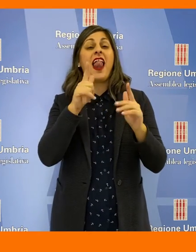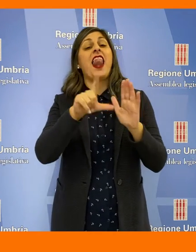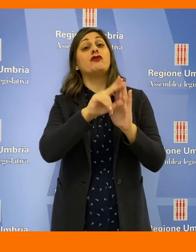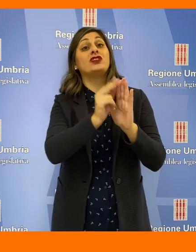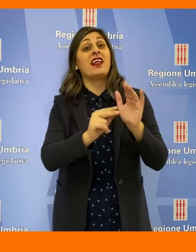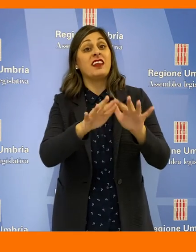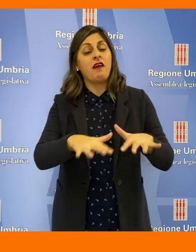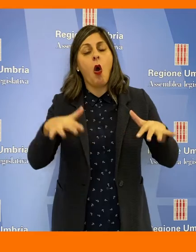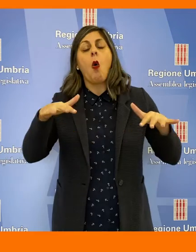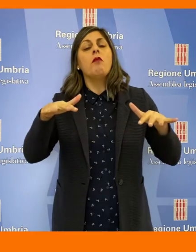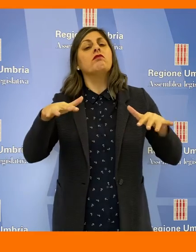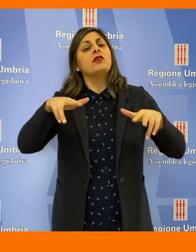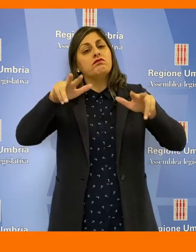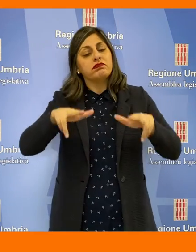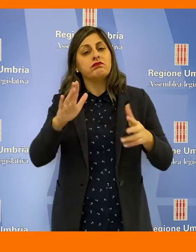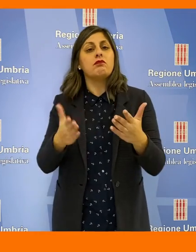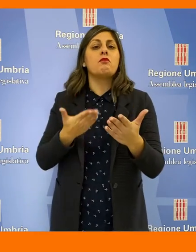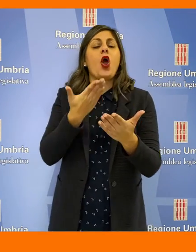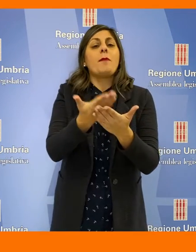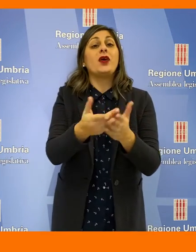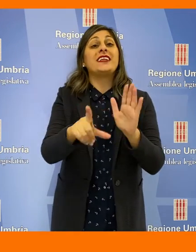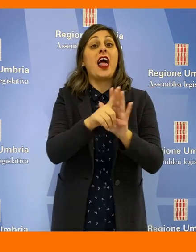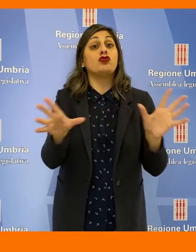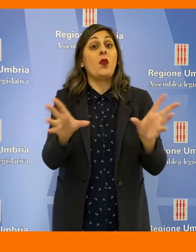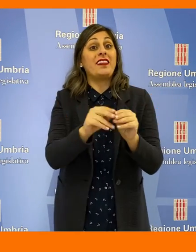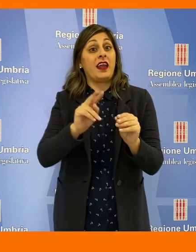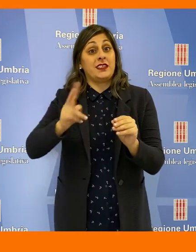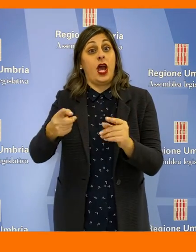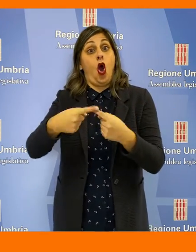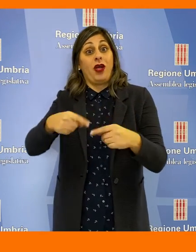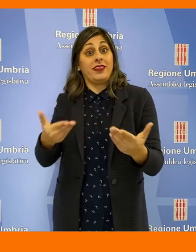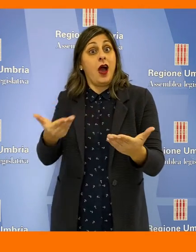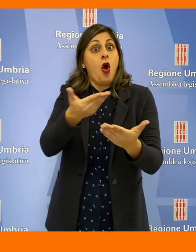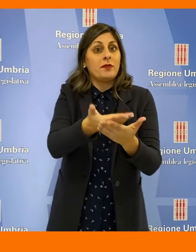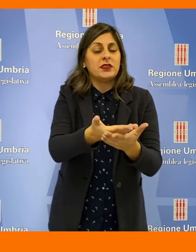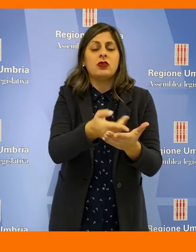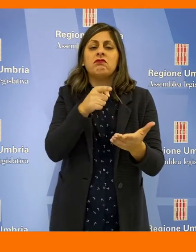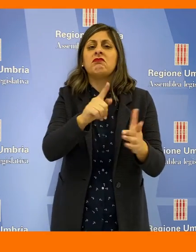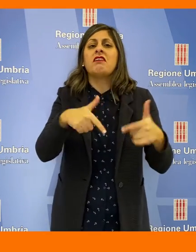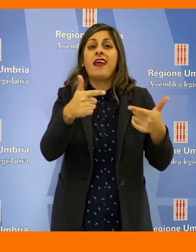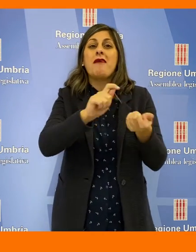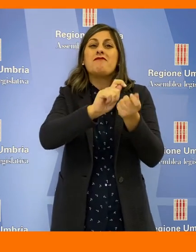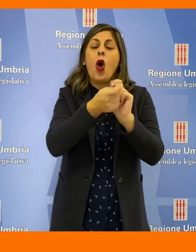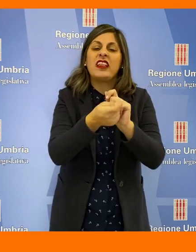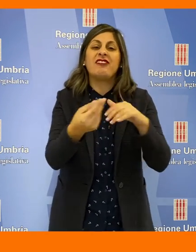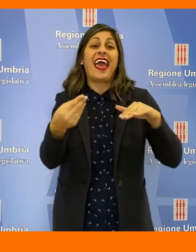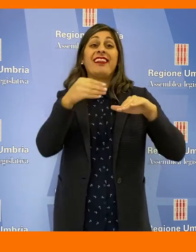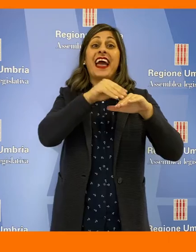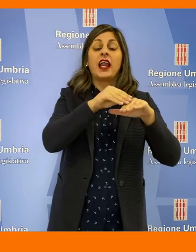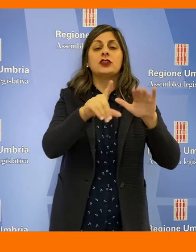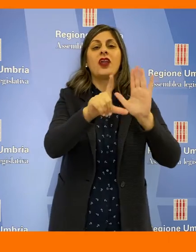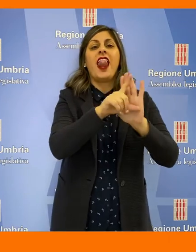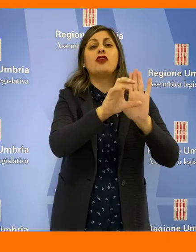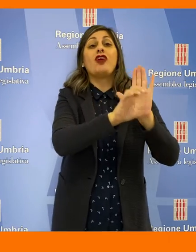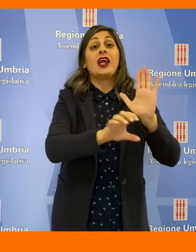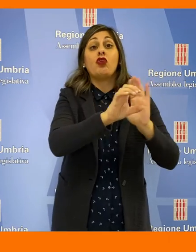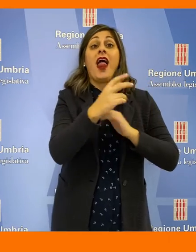dell'Umbria ha dato il via libera a una proposta di legge unitaria della seconda commissione che apporta modifiche e integrazioni alla legge regionale 3 del